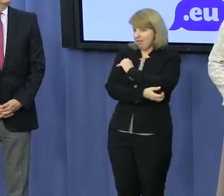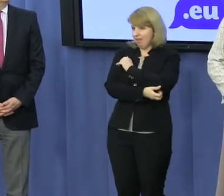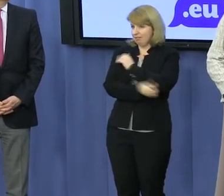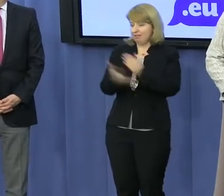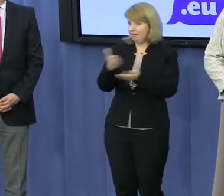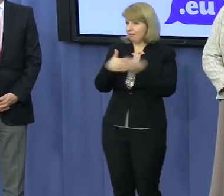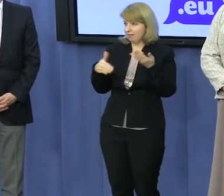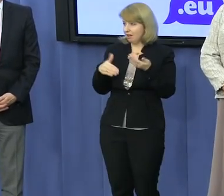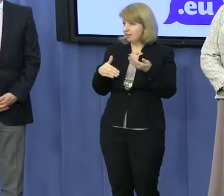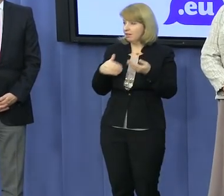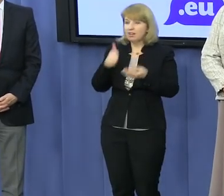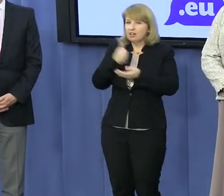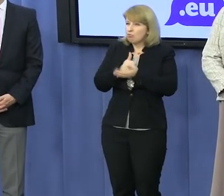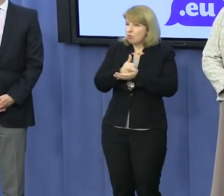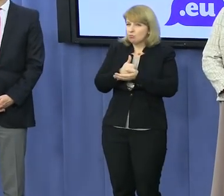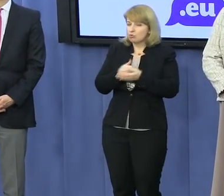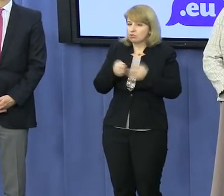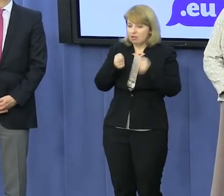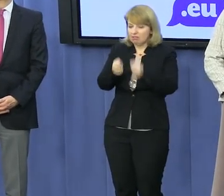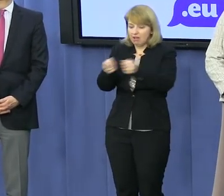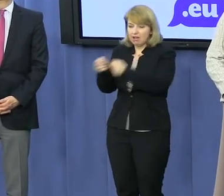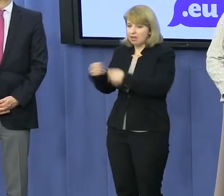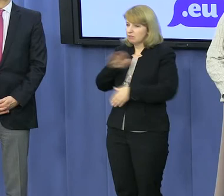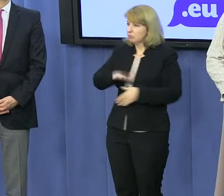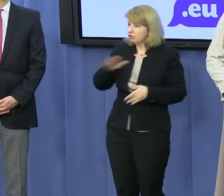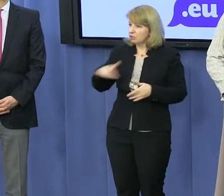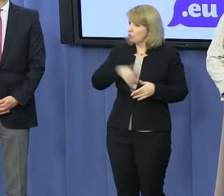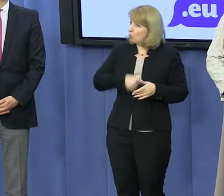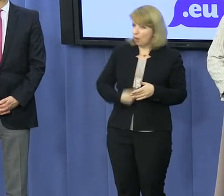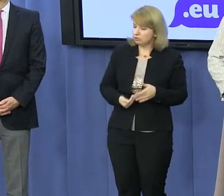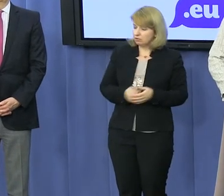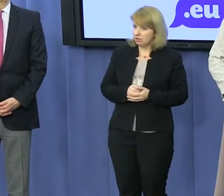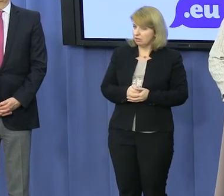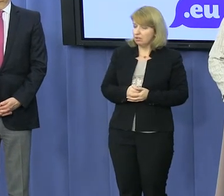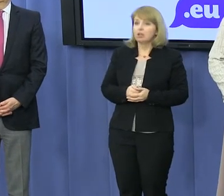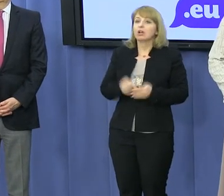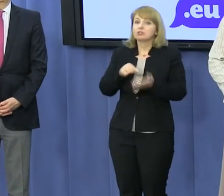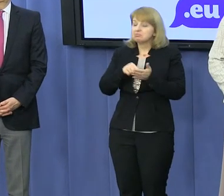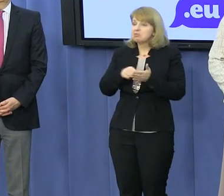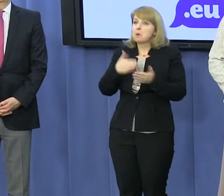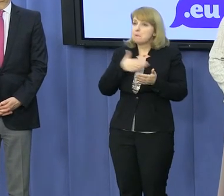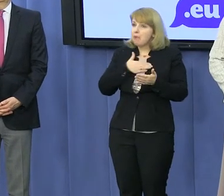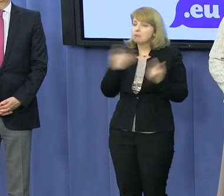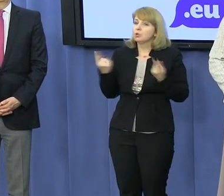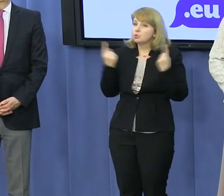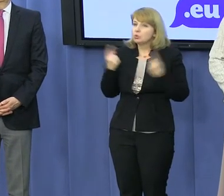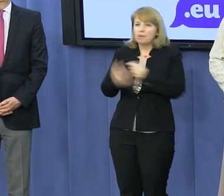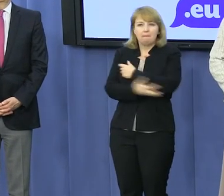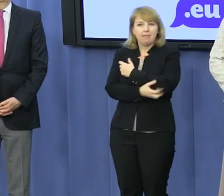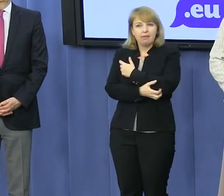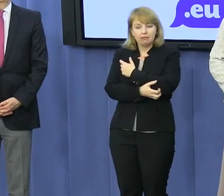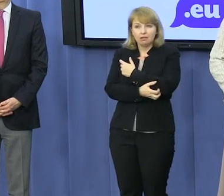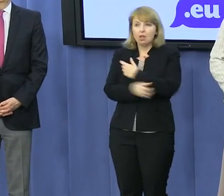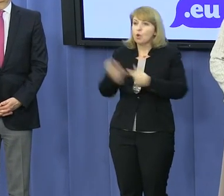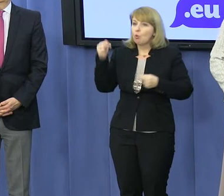stać nas było na to, żeby wyżywić dzieci, które są głodne. Tutaj mamy właśnie do czynienia z taką biedą, z